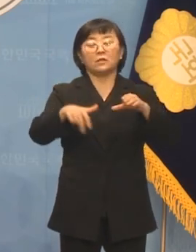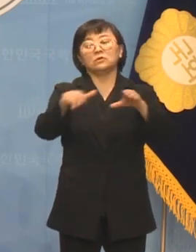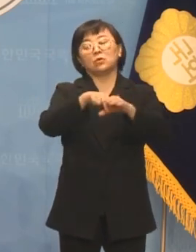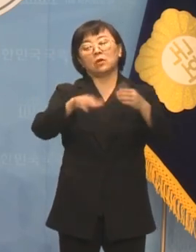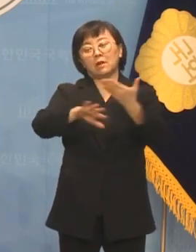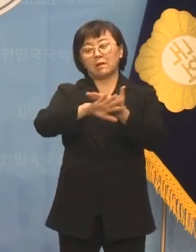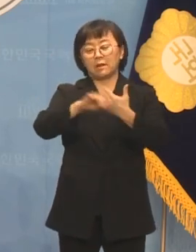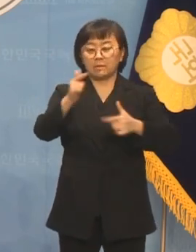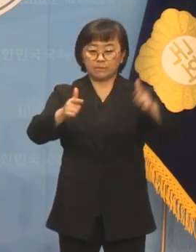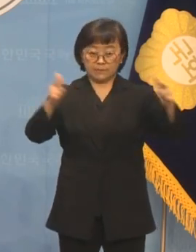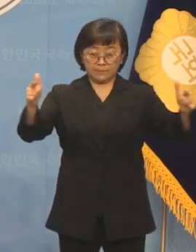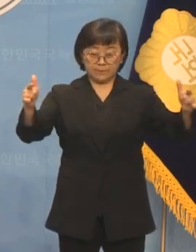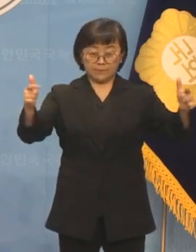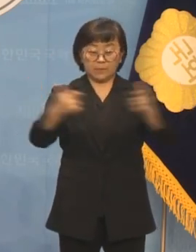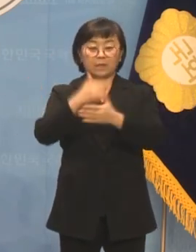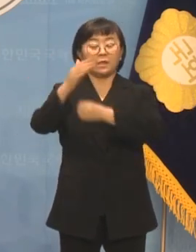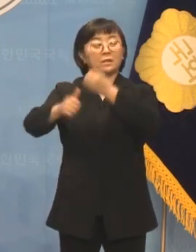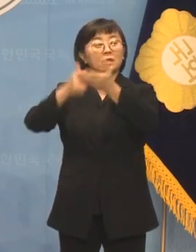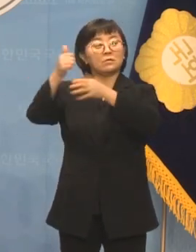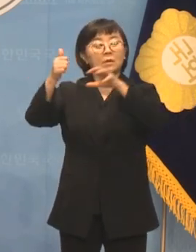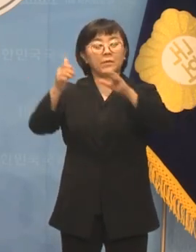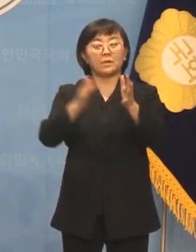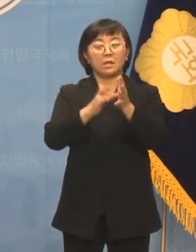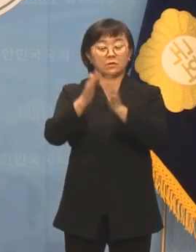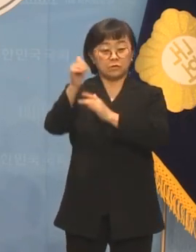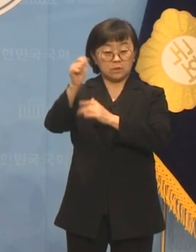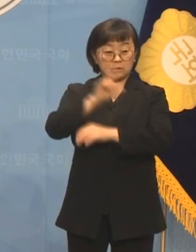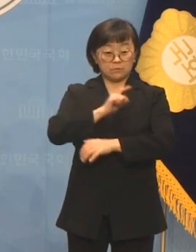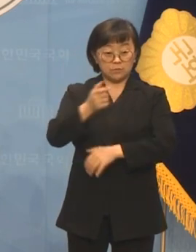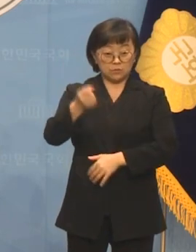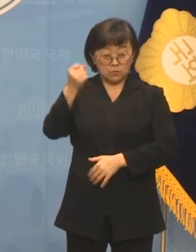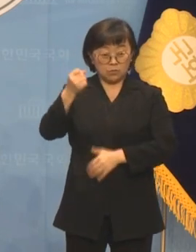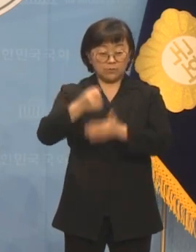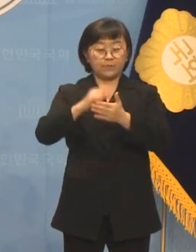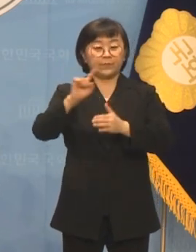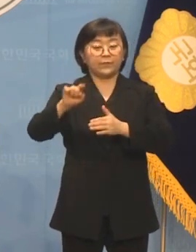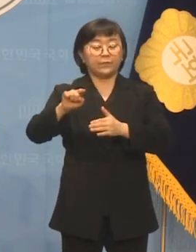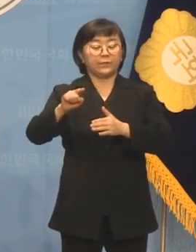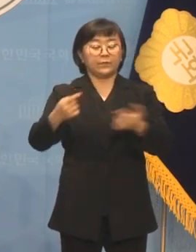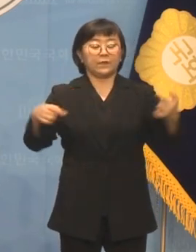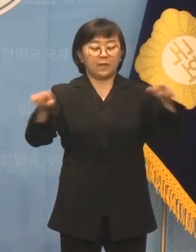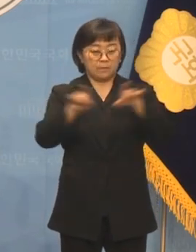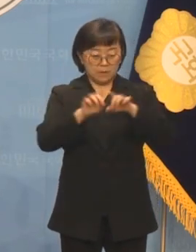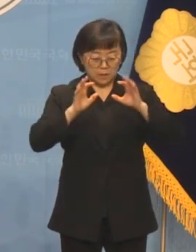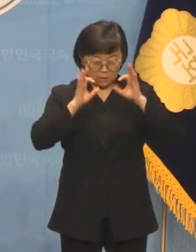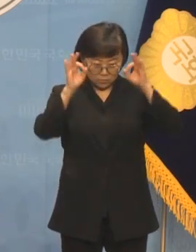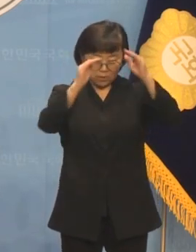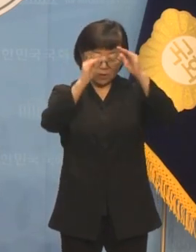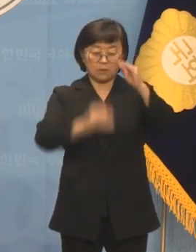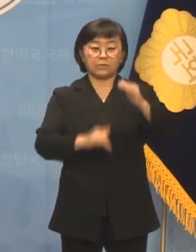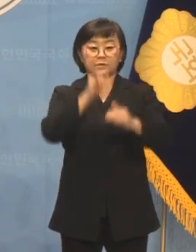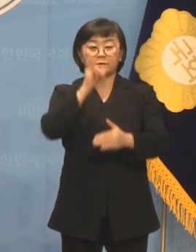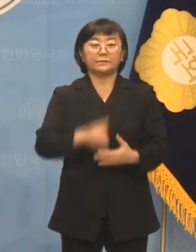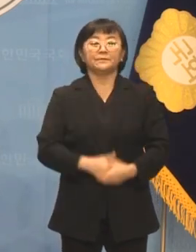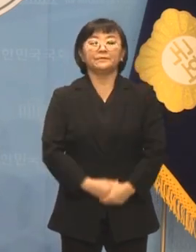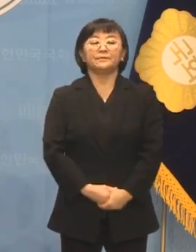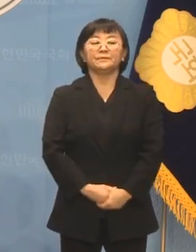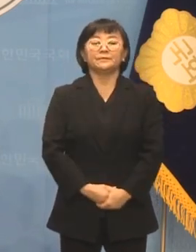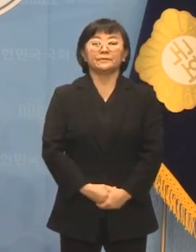다르지만 하나님 앞에 예수 이름으로 다 함께 간절히 기도한 내용이 있습니다.